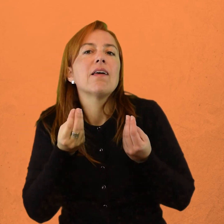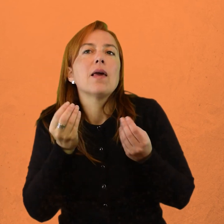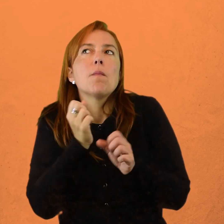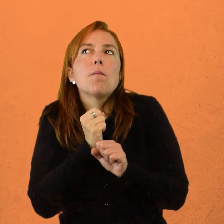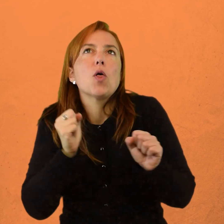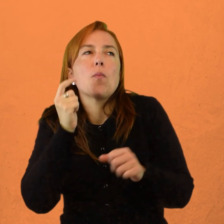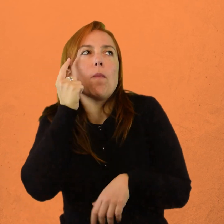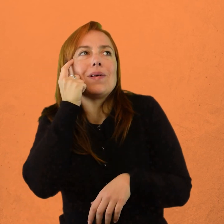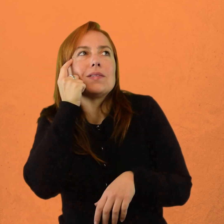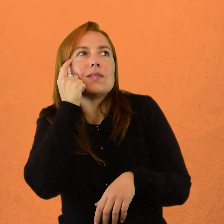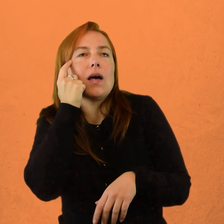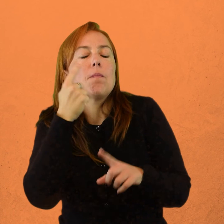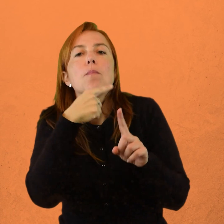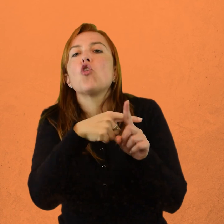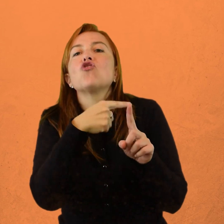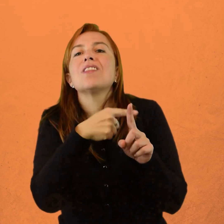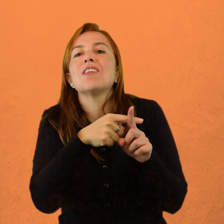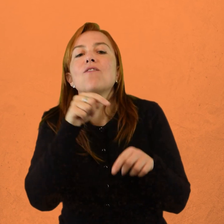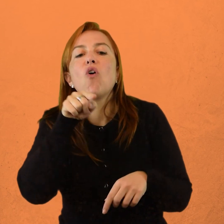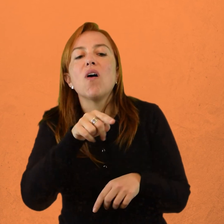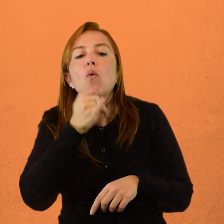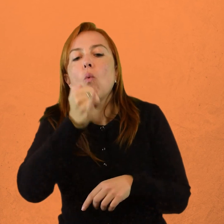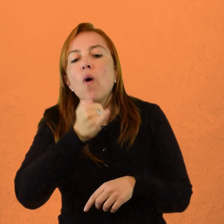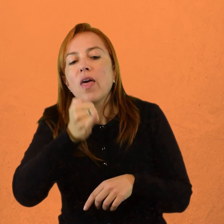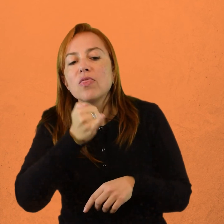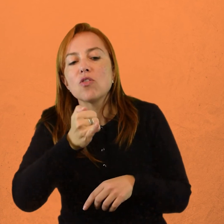positivo? ¿Qué sí pueden hacer estos niños?